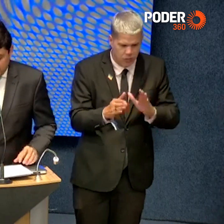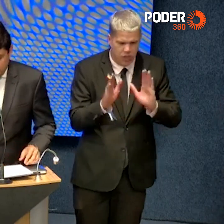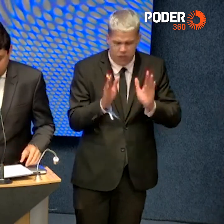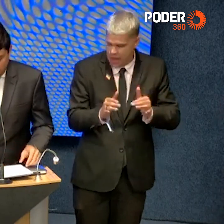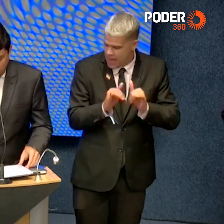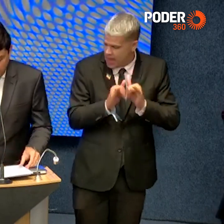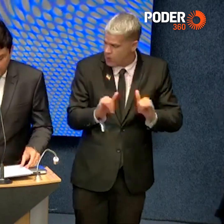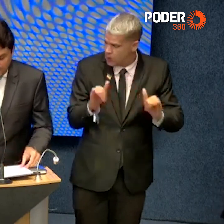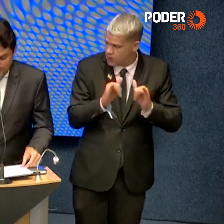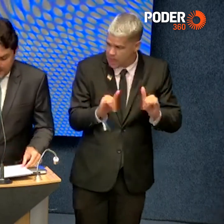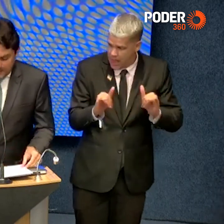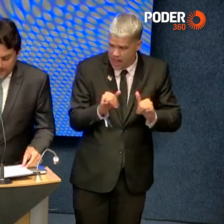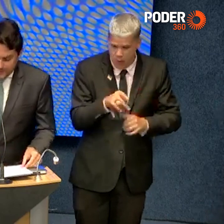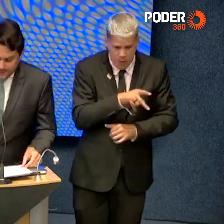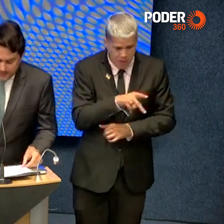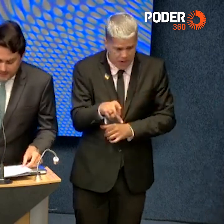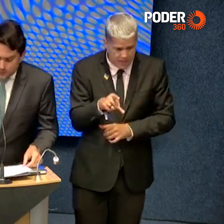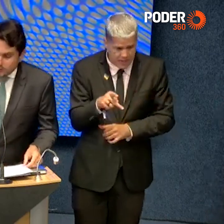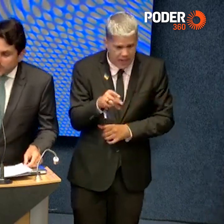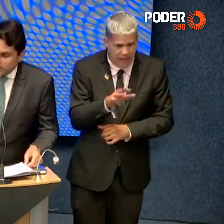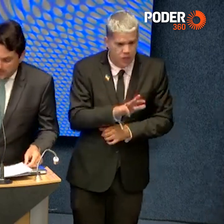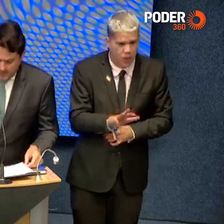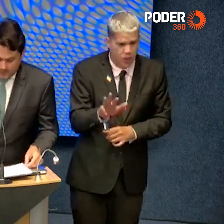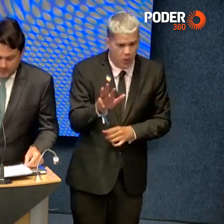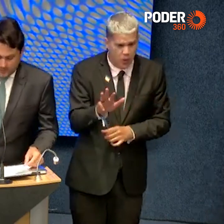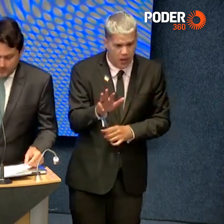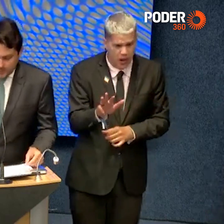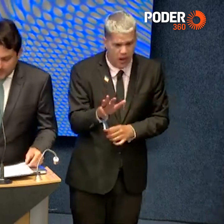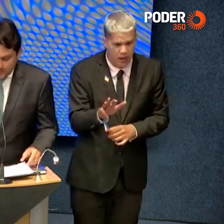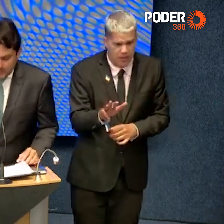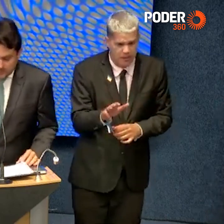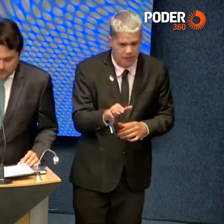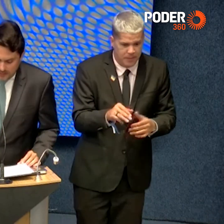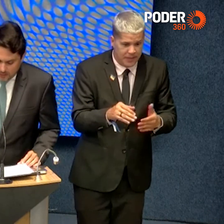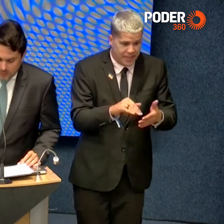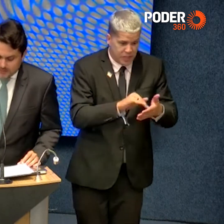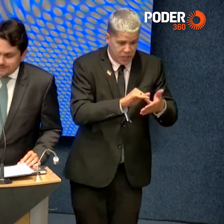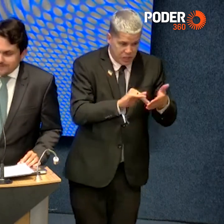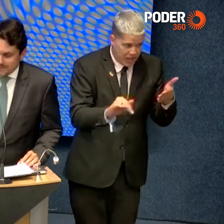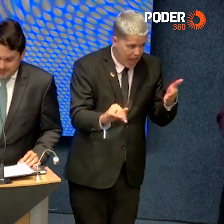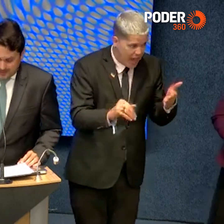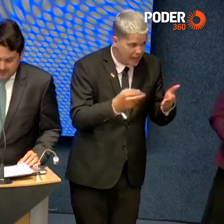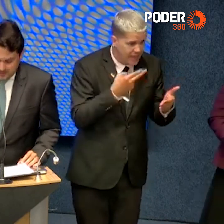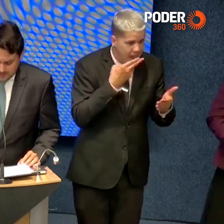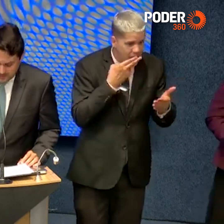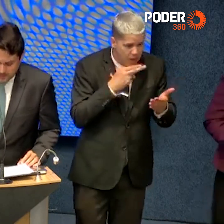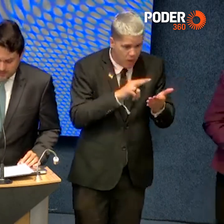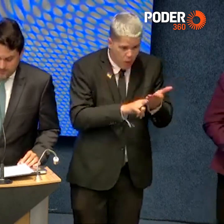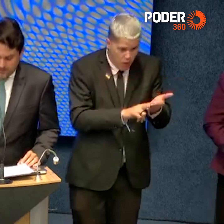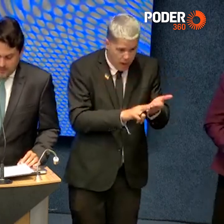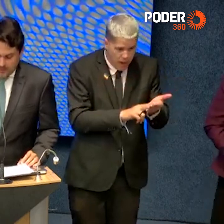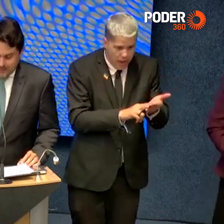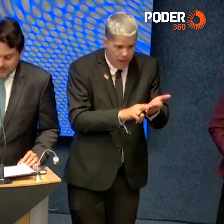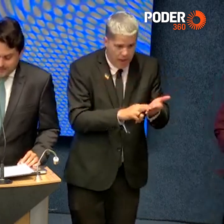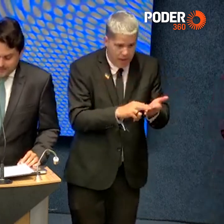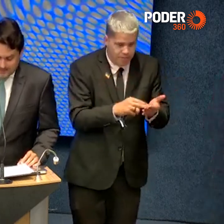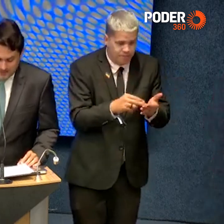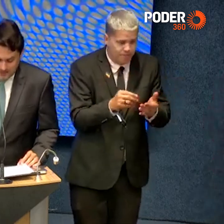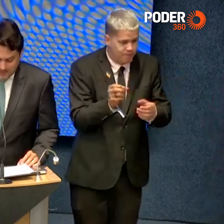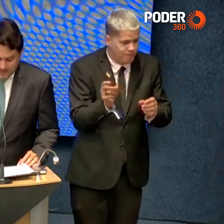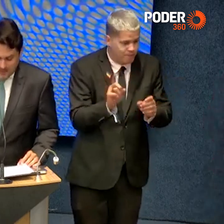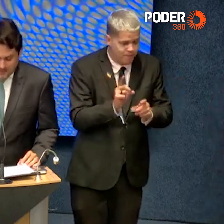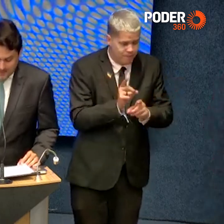pelo presidente Lula, a retirada dos Correios do Plano Nacional de Desestatização, a